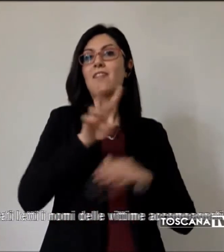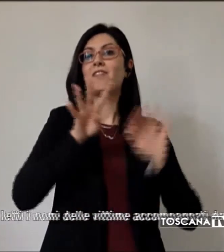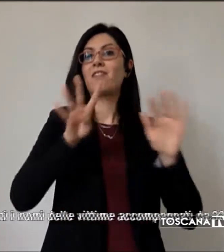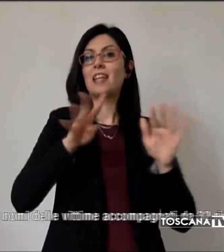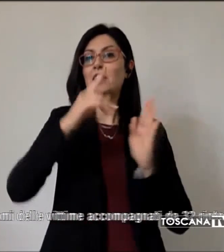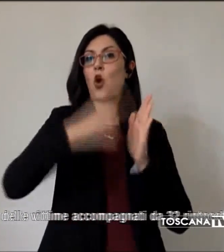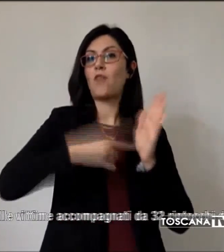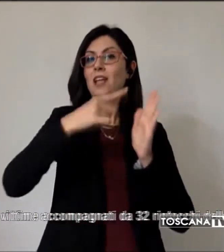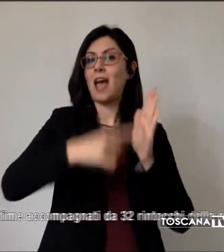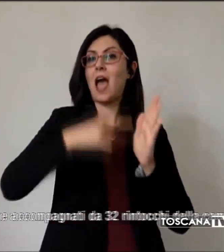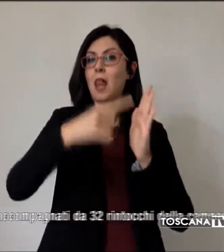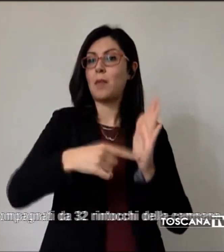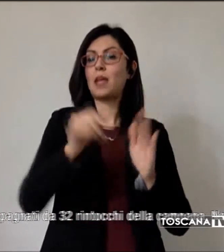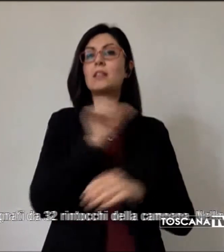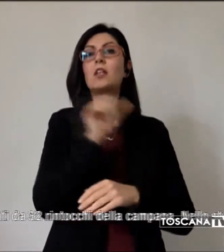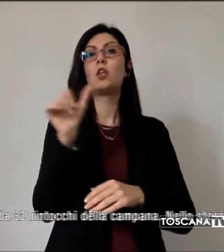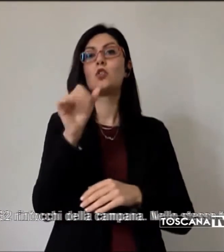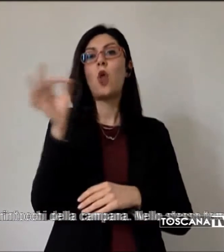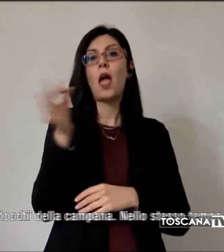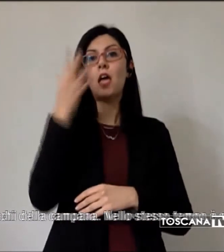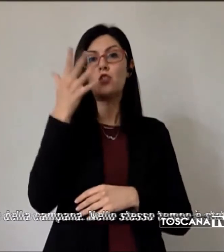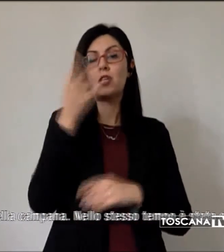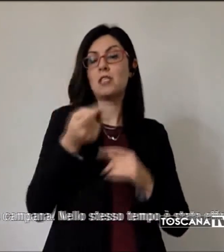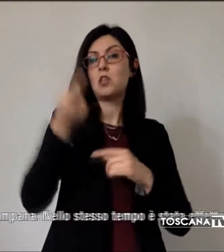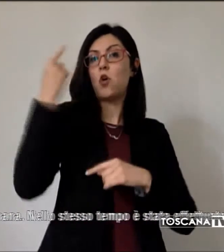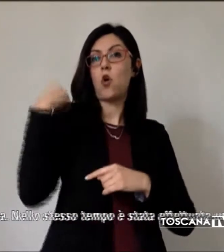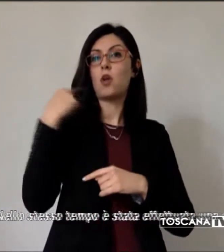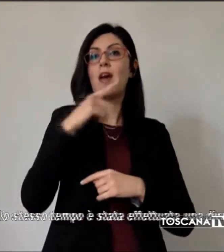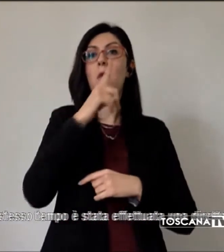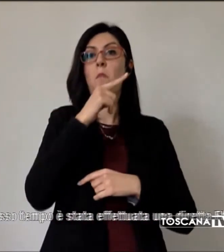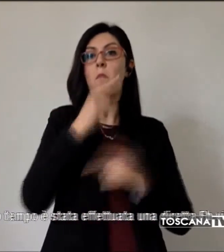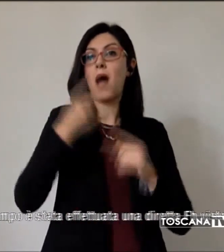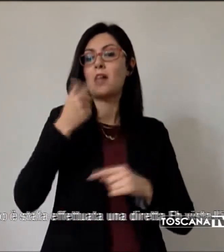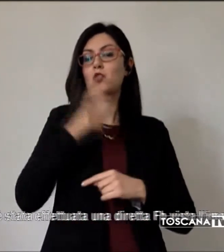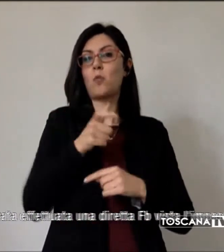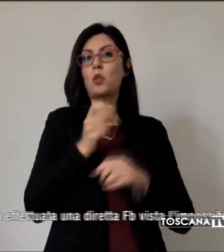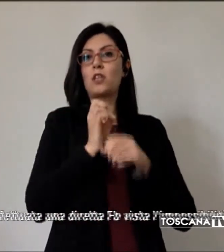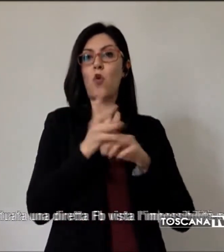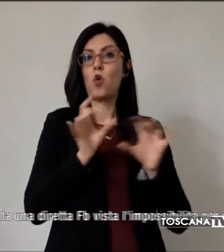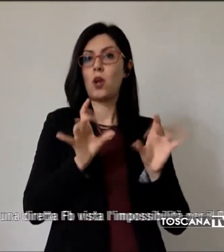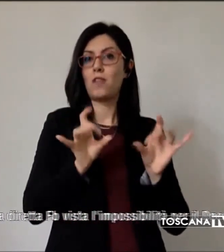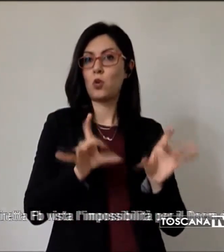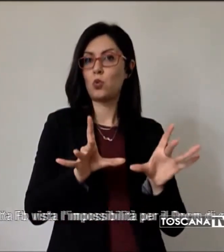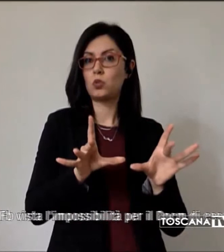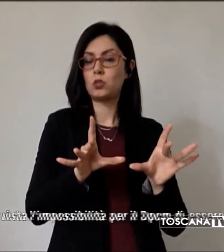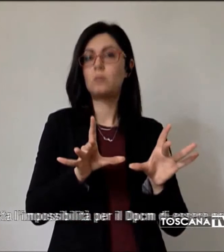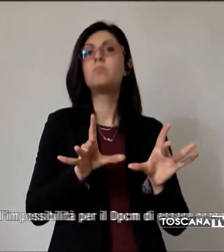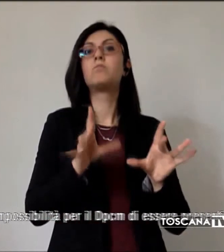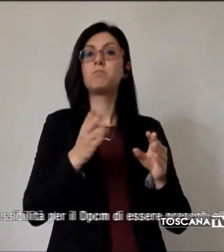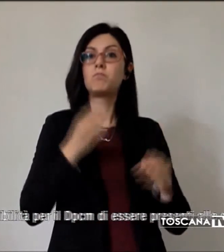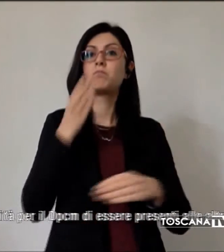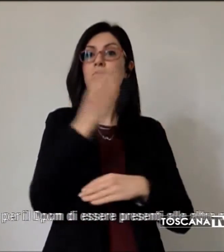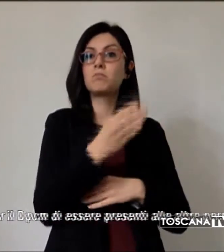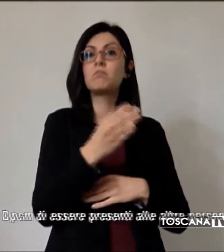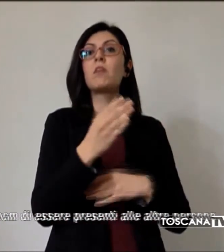eccezione del mese di marzo scorso a causa del coronavirus, presso la Casina dei Ricordi,